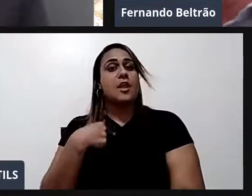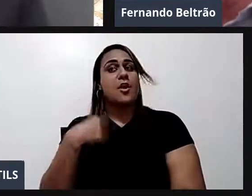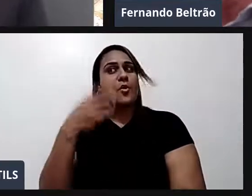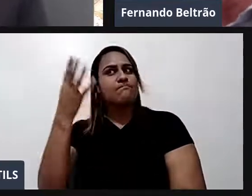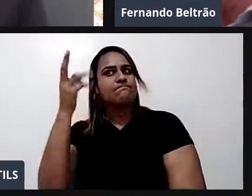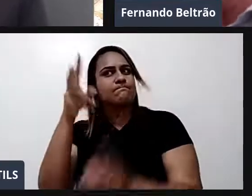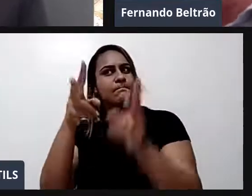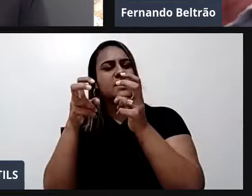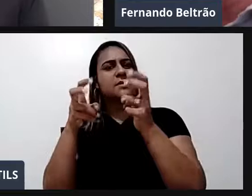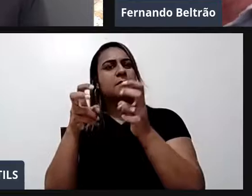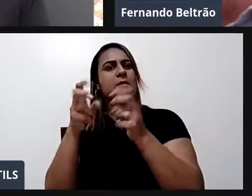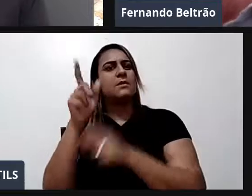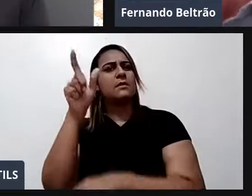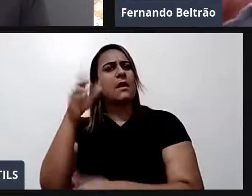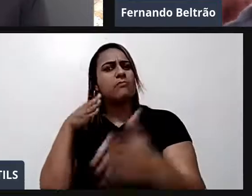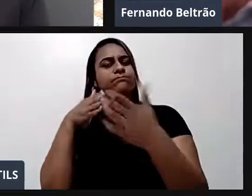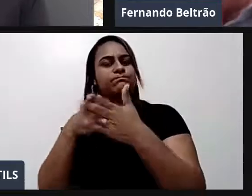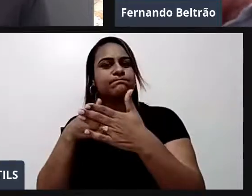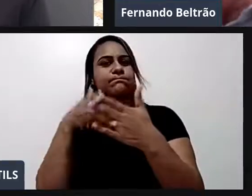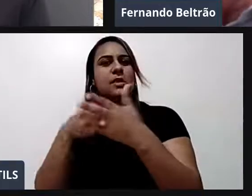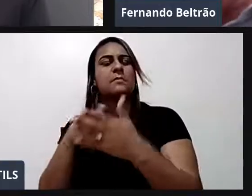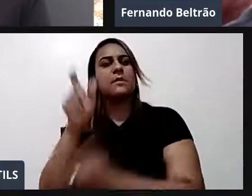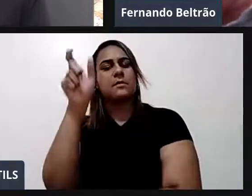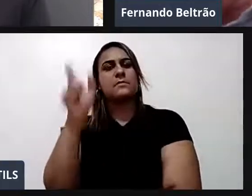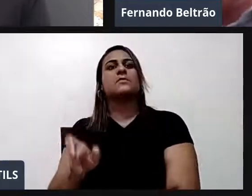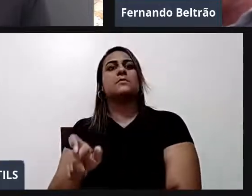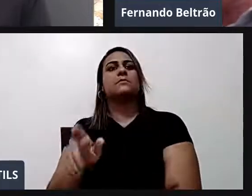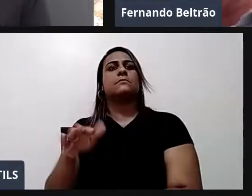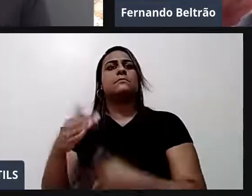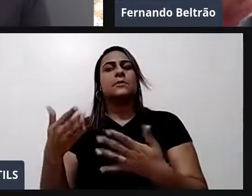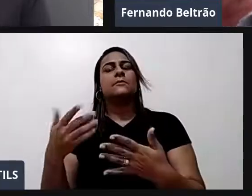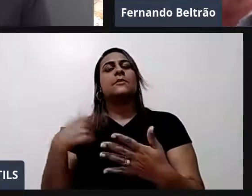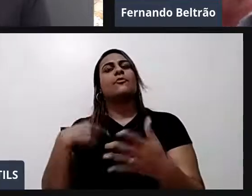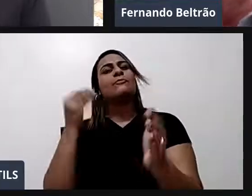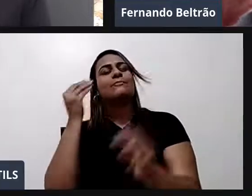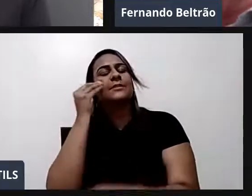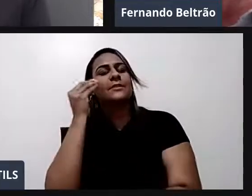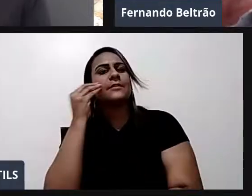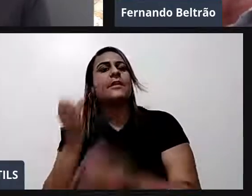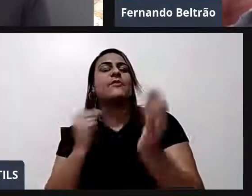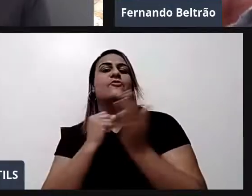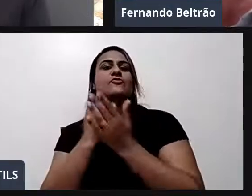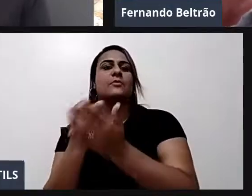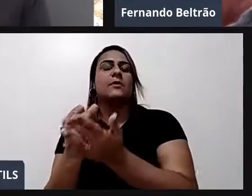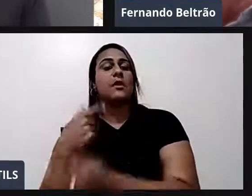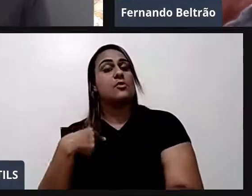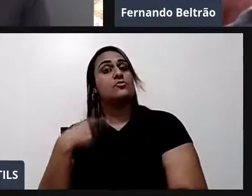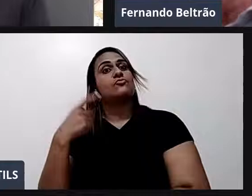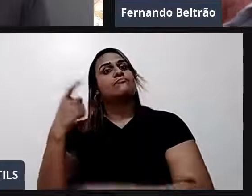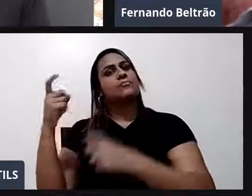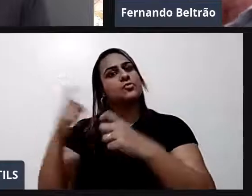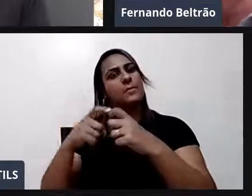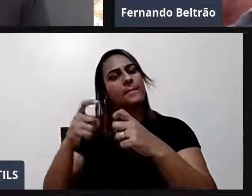tenho conhecimento disso. Eu sou médico. Eu sou médico. Pediatra. E professor de biologia. Mas eu não sou gente.